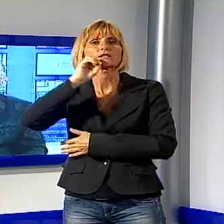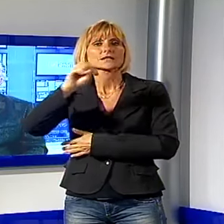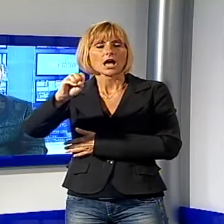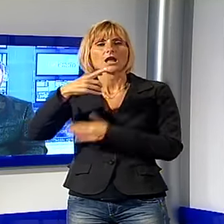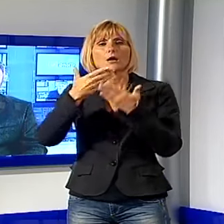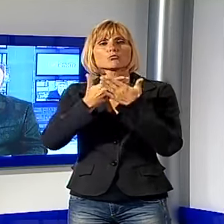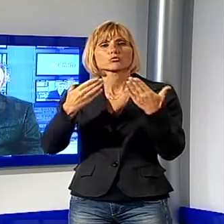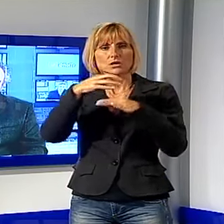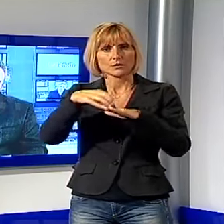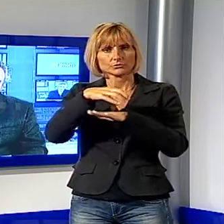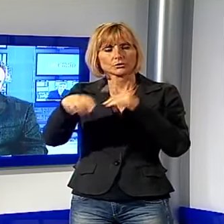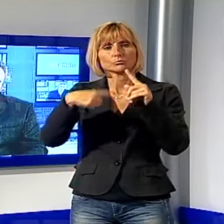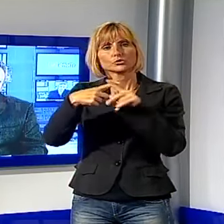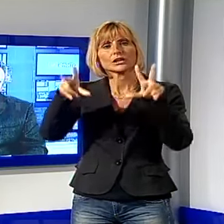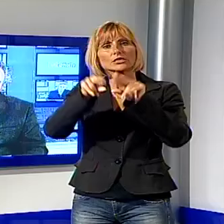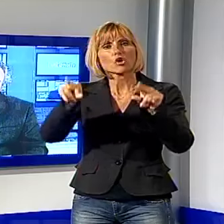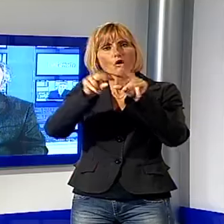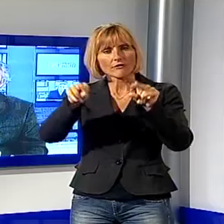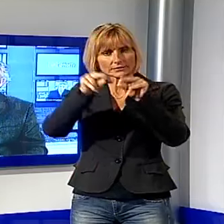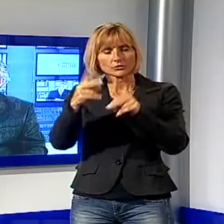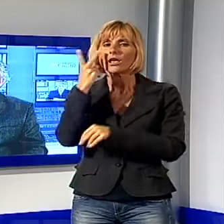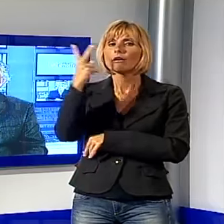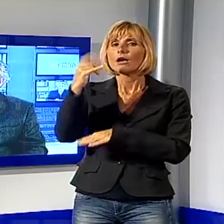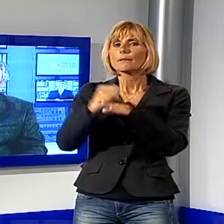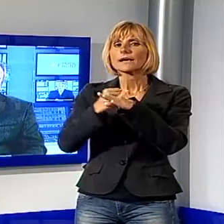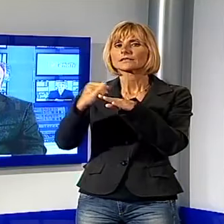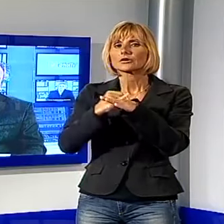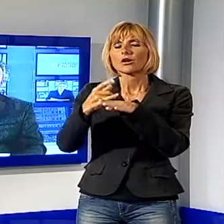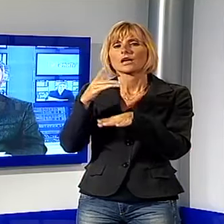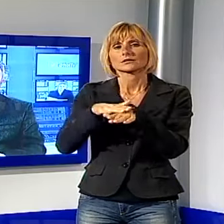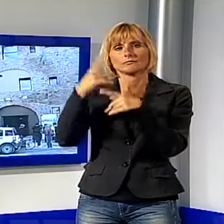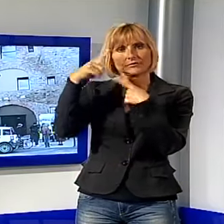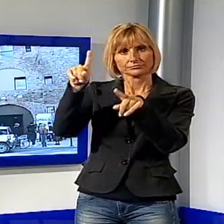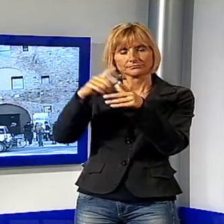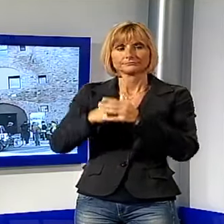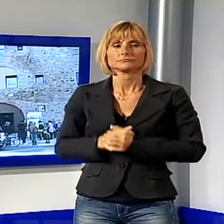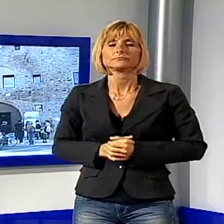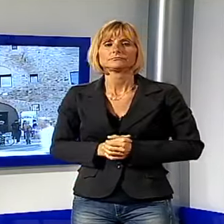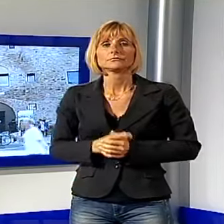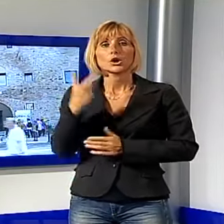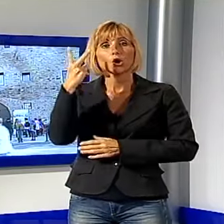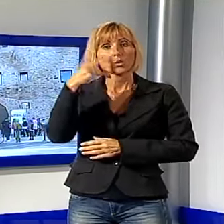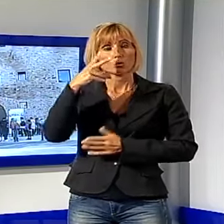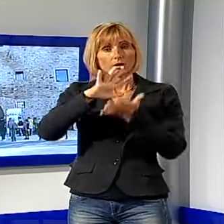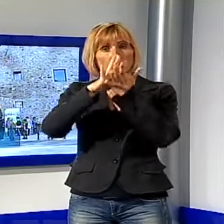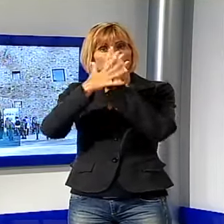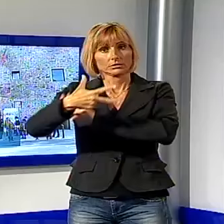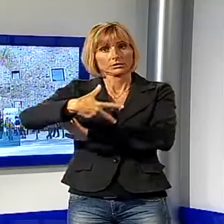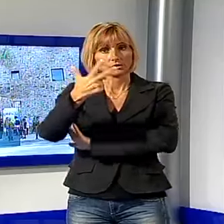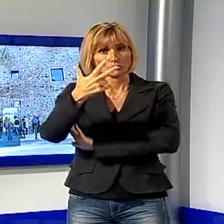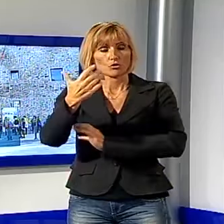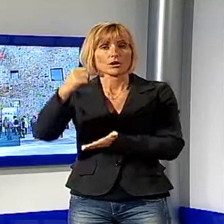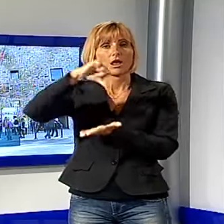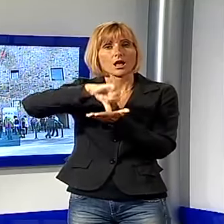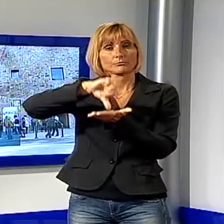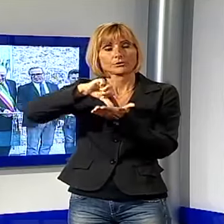amministrazione e dell'innovazione. Vediamo i particolari nel servizio. Lucca, per tre giorni capitale toscana della